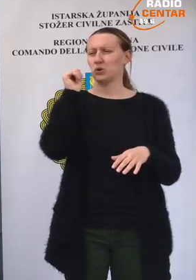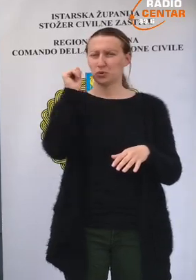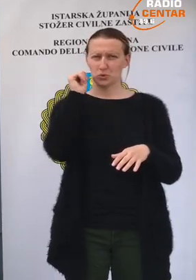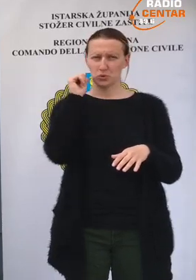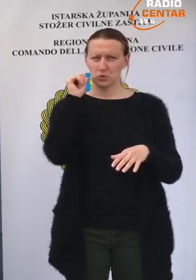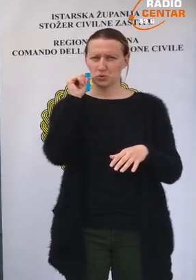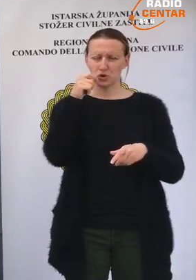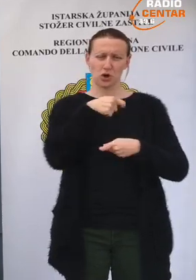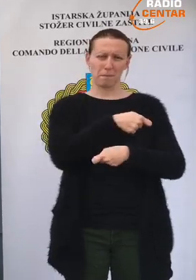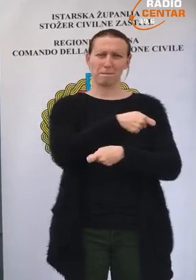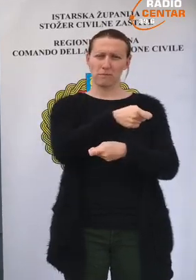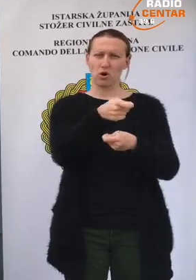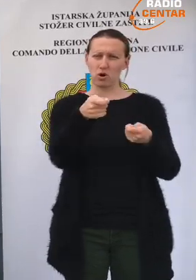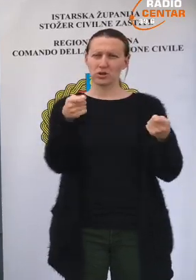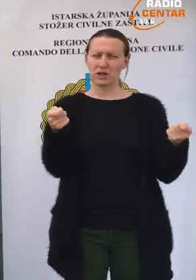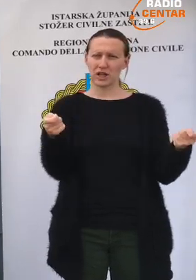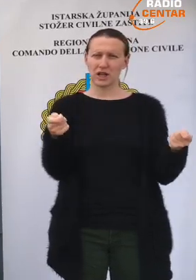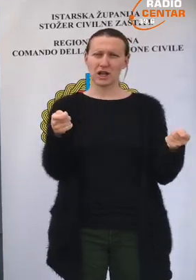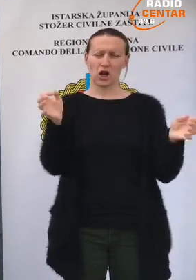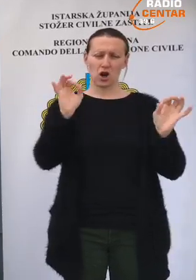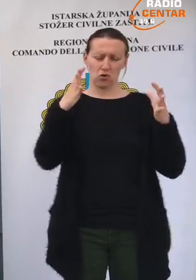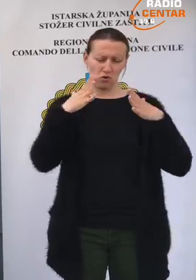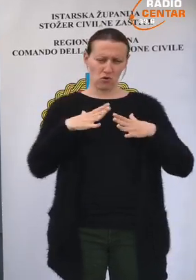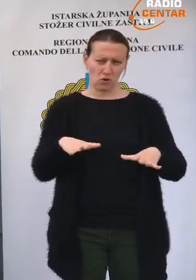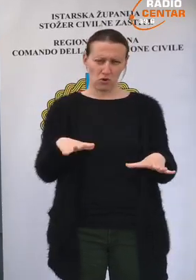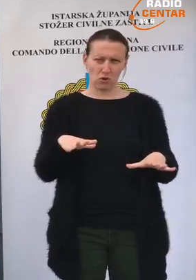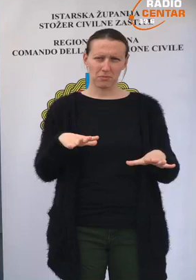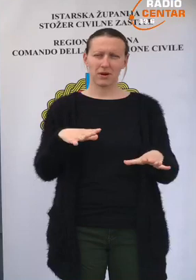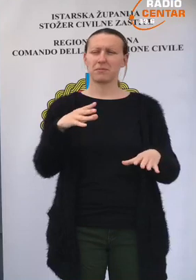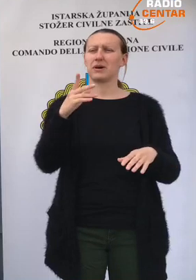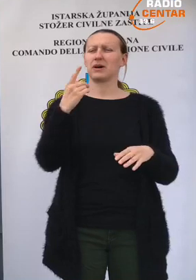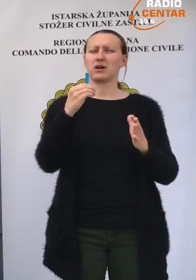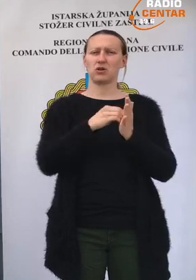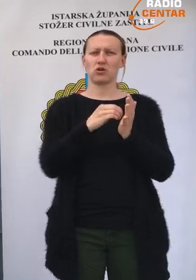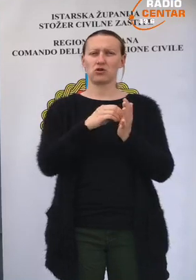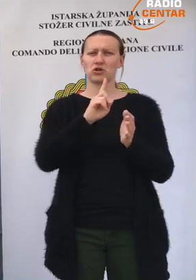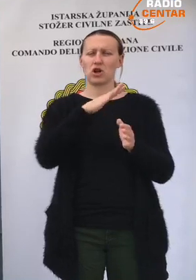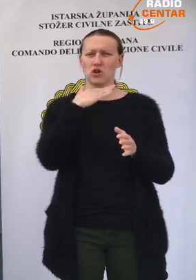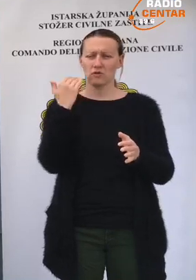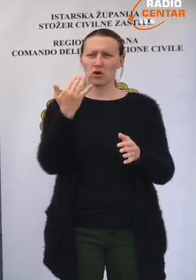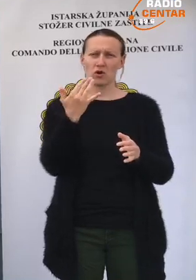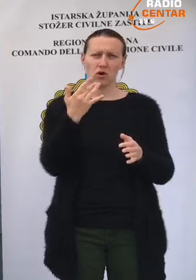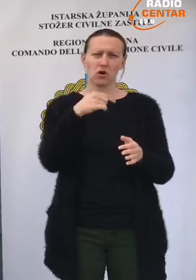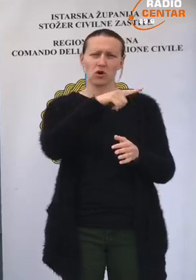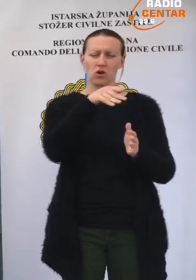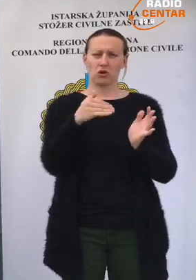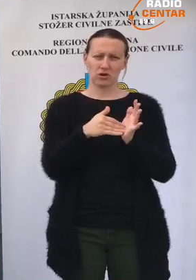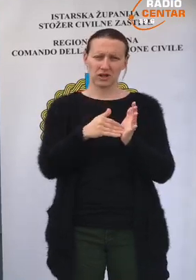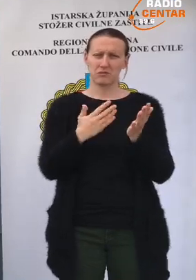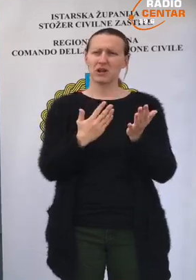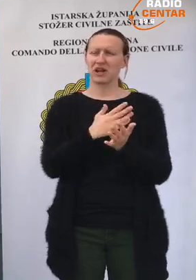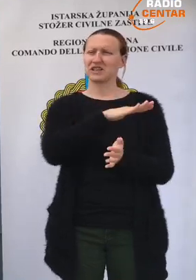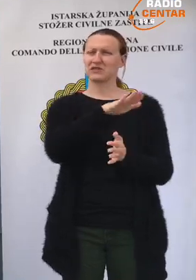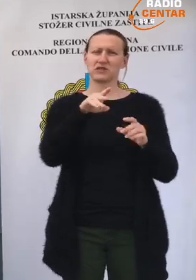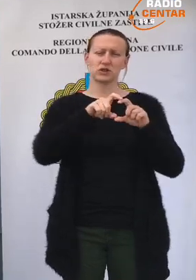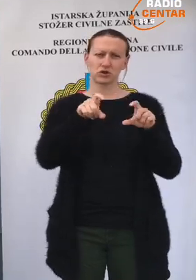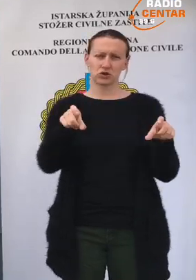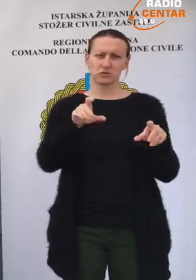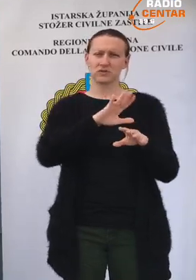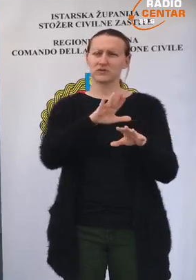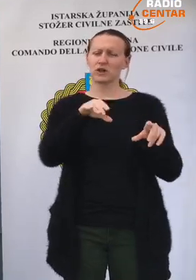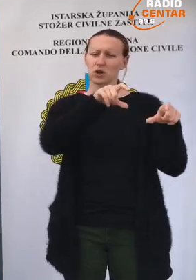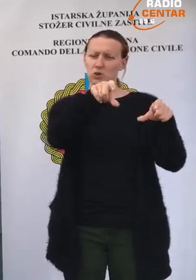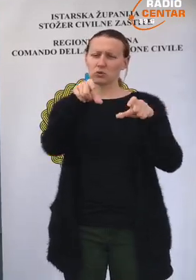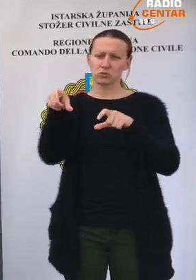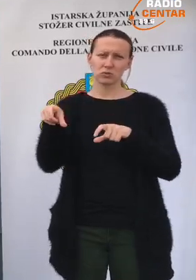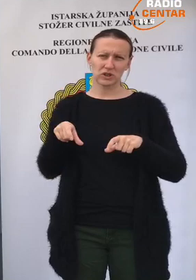Jučer je podijeljena određena oprema, još uvijek nedovoljna koliko će nam je trebati, ali svi domovi, odnosno